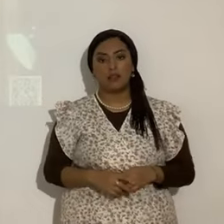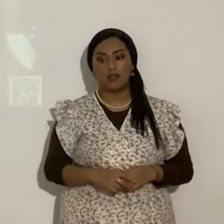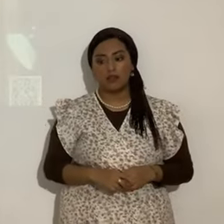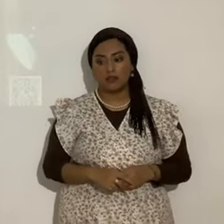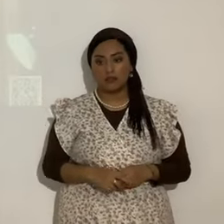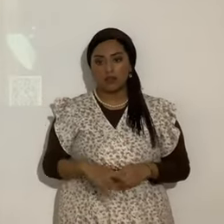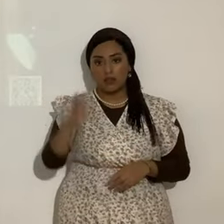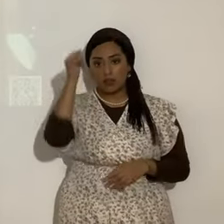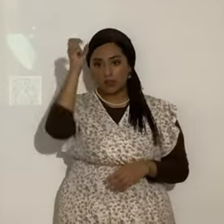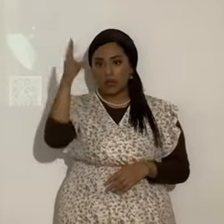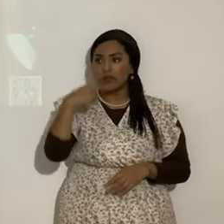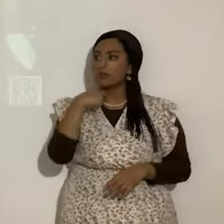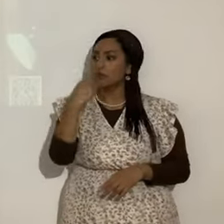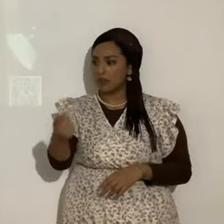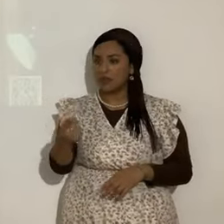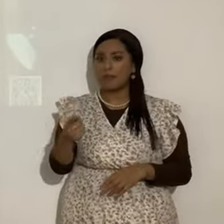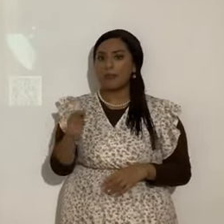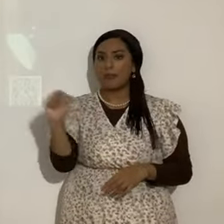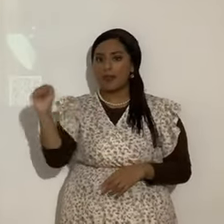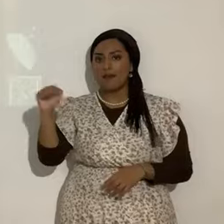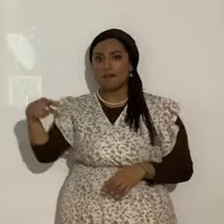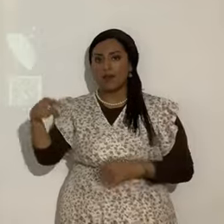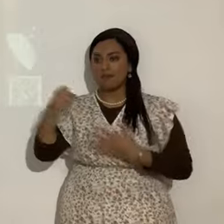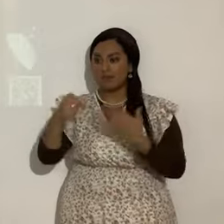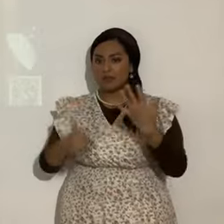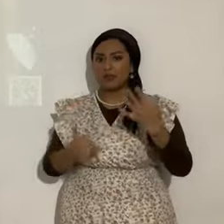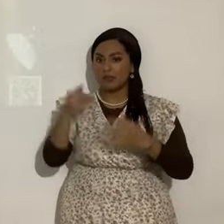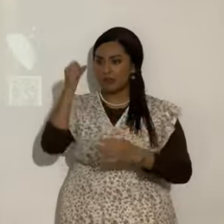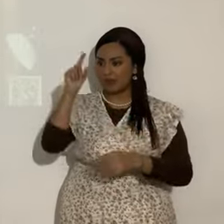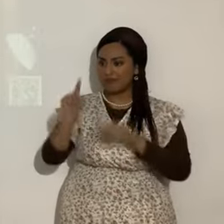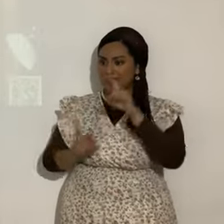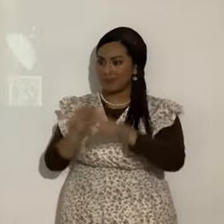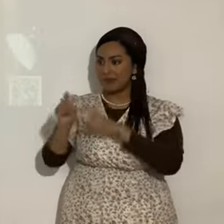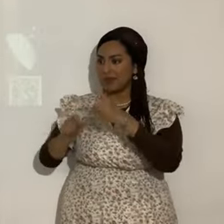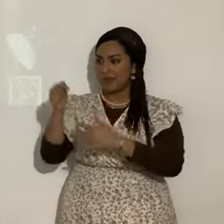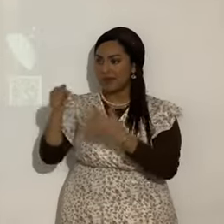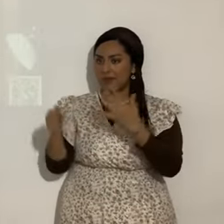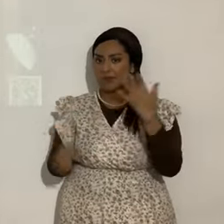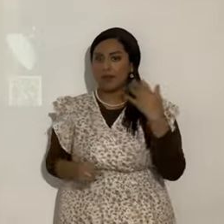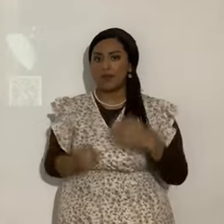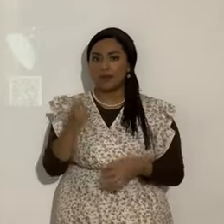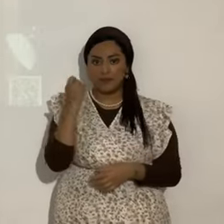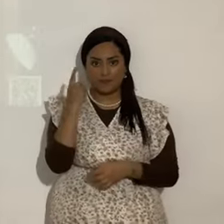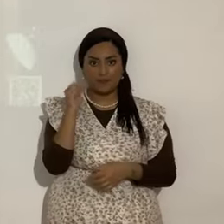los confrontó muchas veces en muchas cosas. Entonces, ¿se va entendiendo bien? Sí.